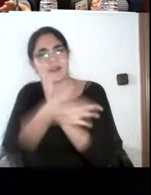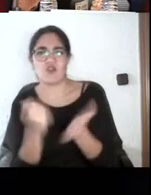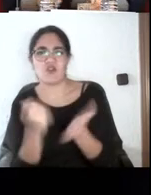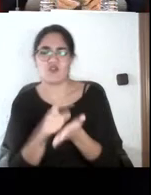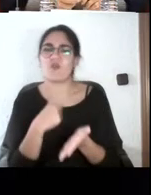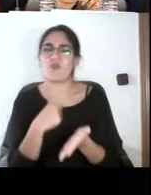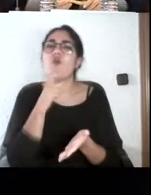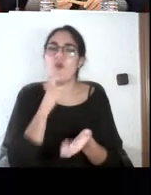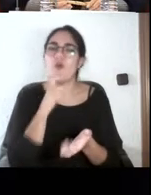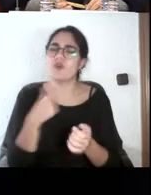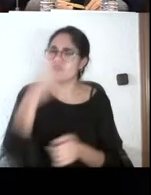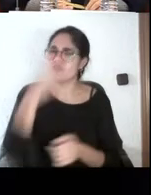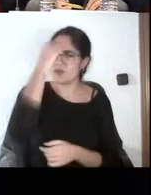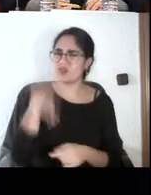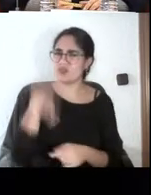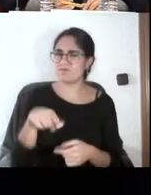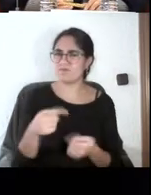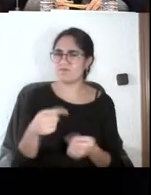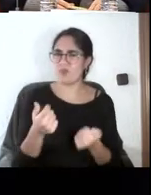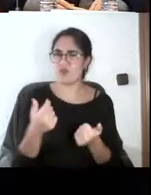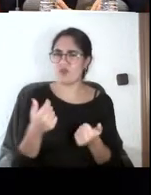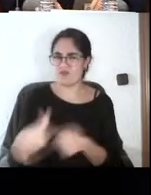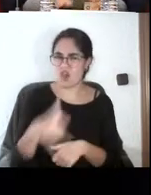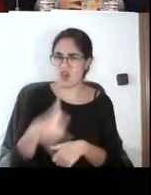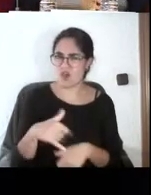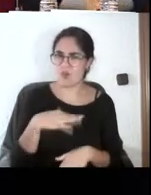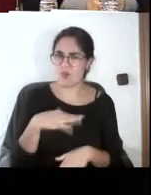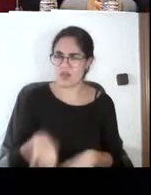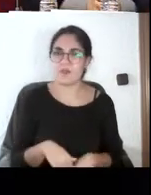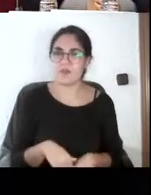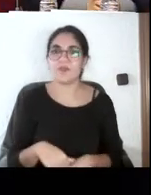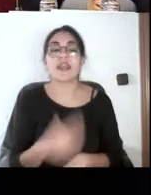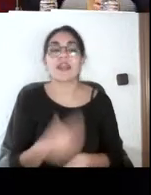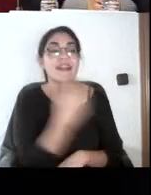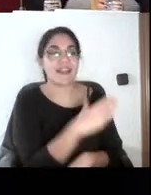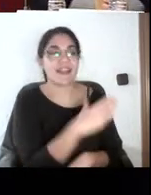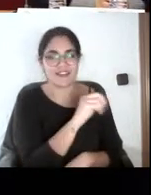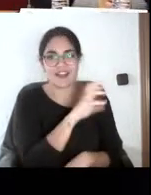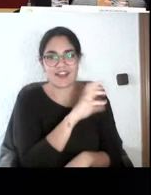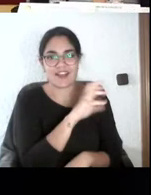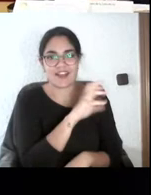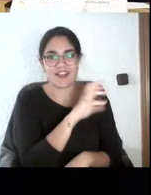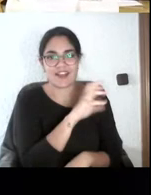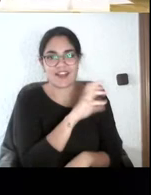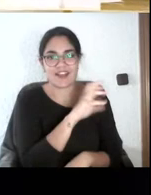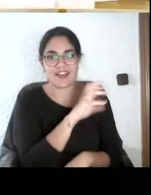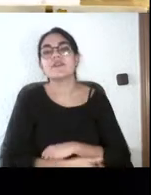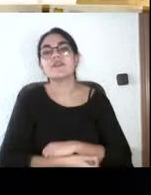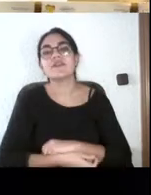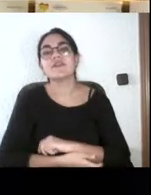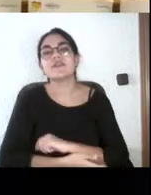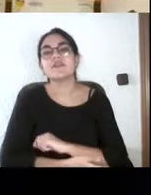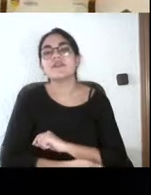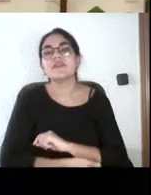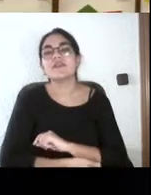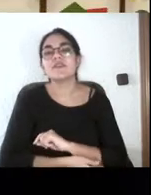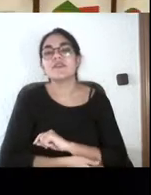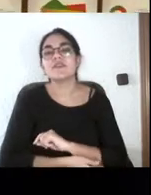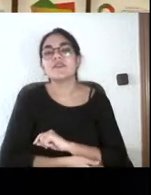Gracias, Carmen. Yo ahí, si nadie interviene, siempre